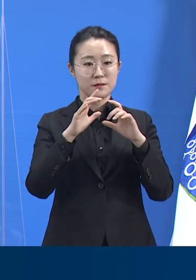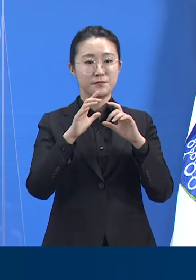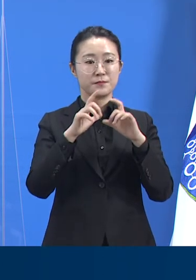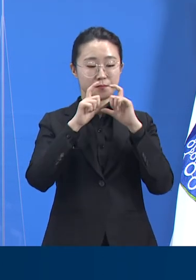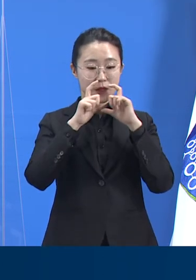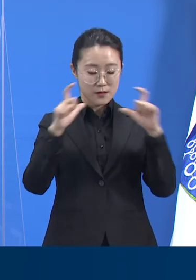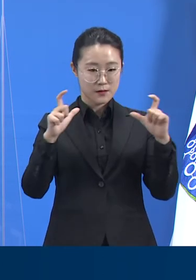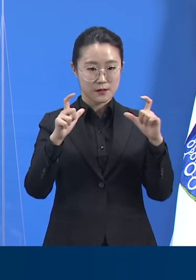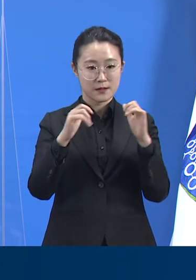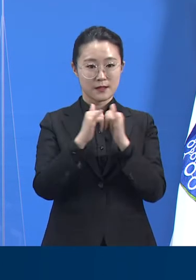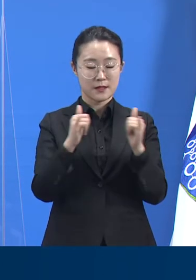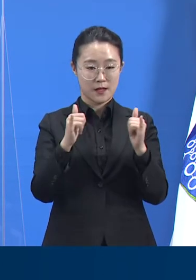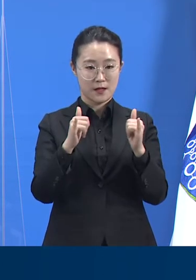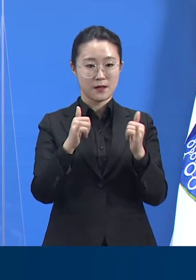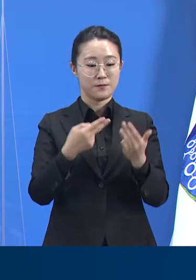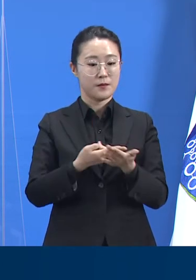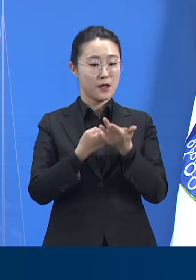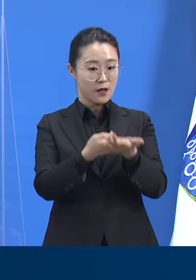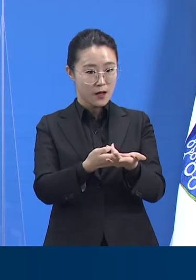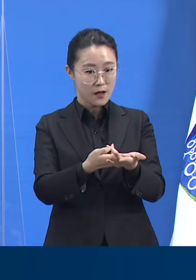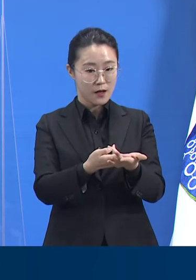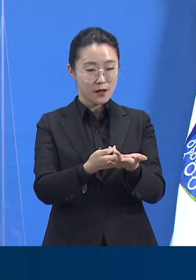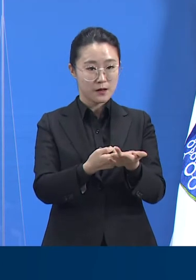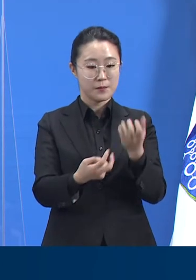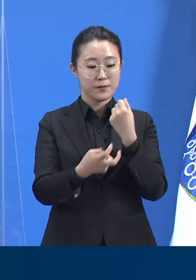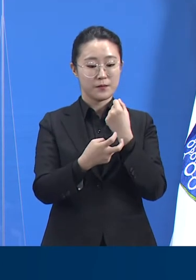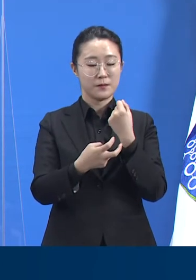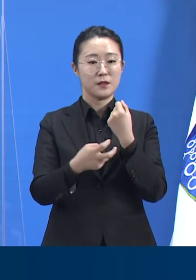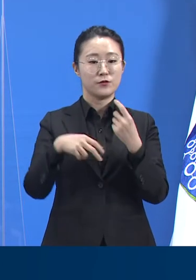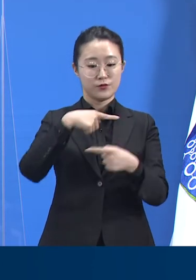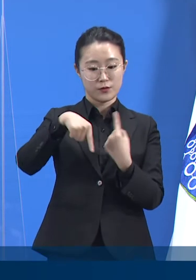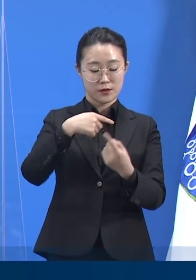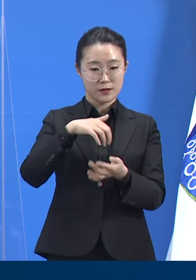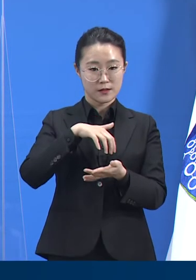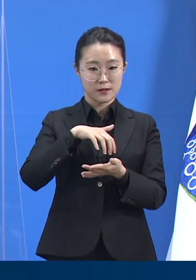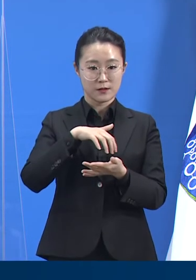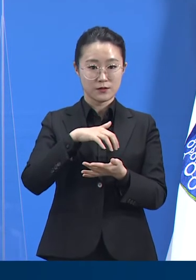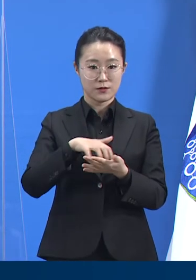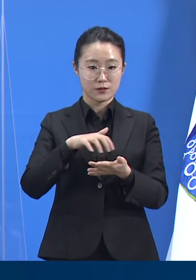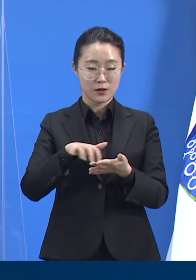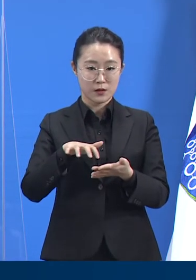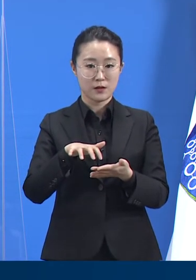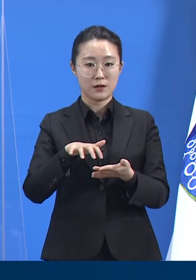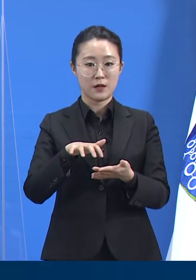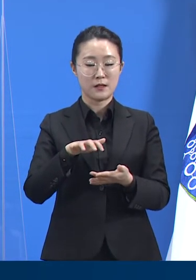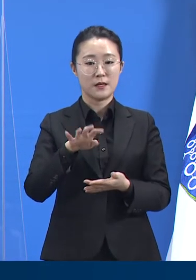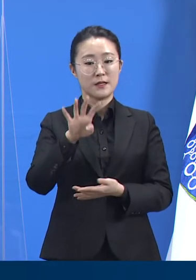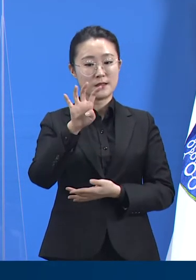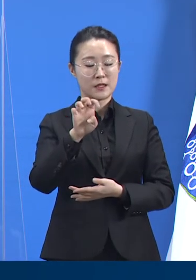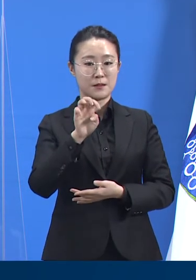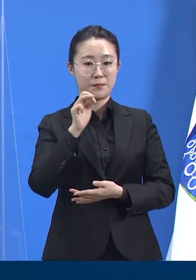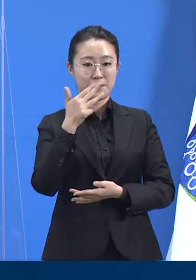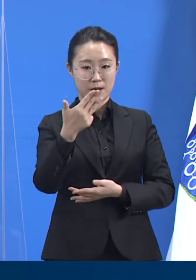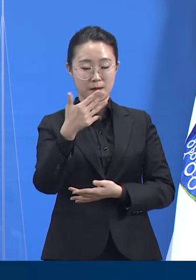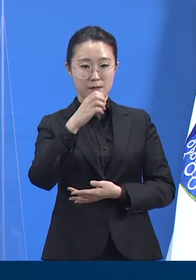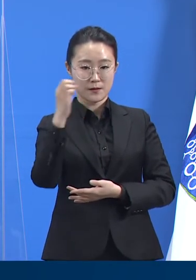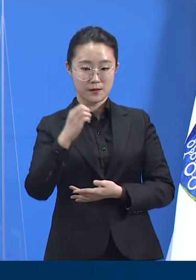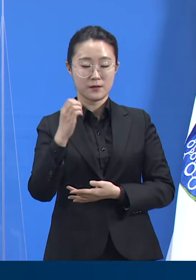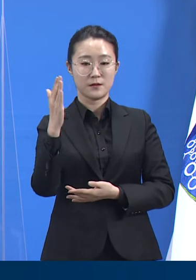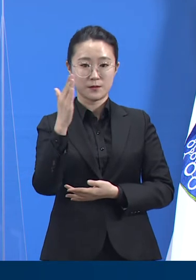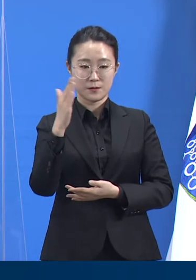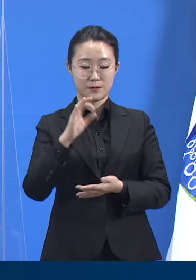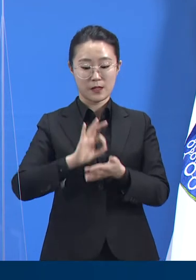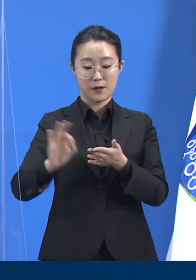병상은 총 1630개입니다. 현재 병상 가동률은 48.6%로